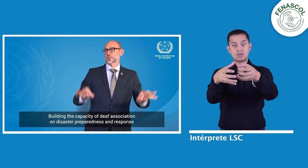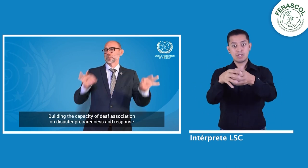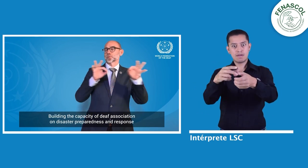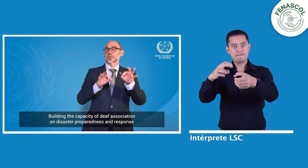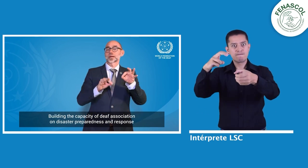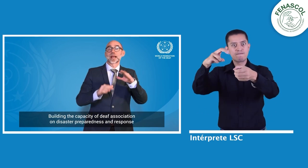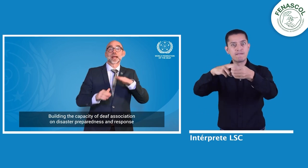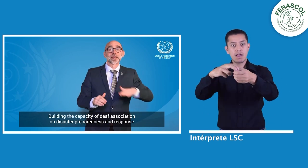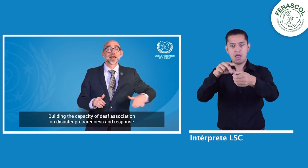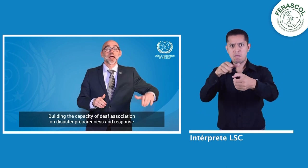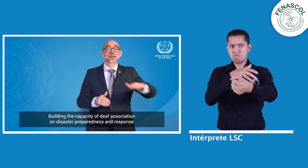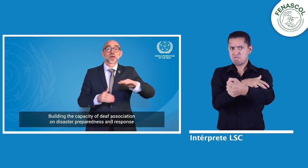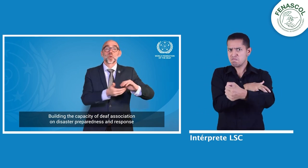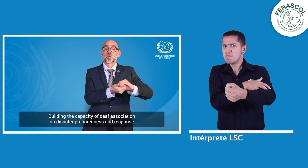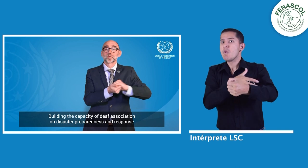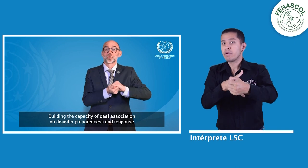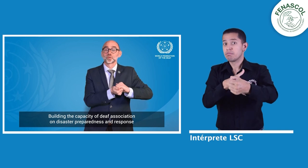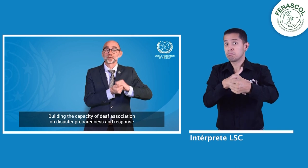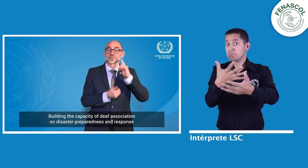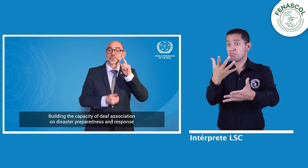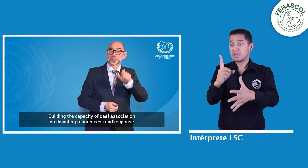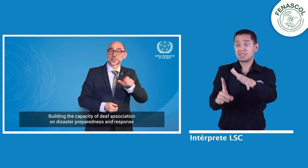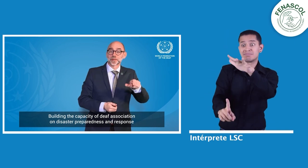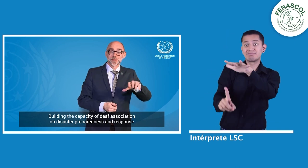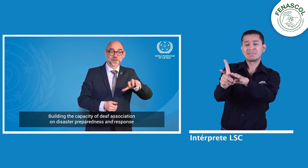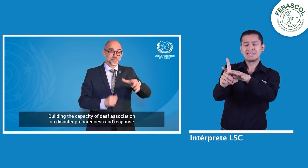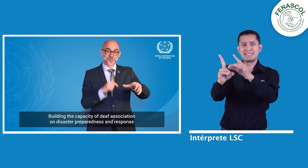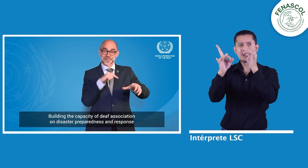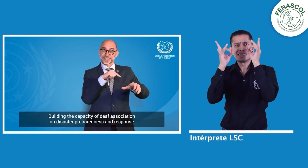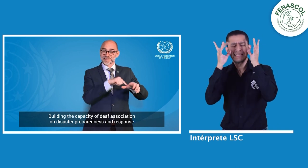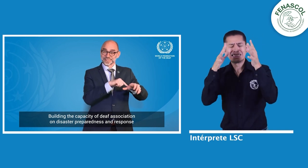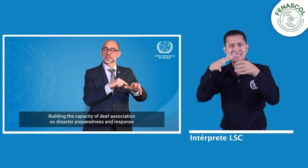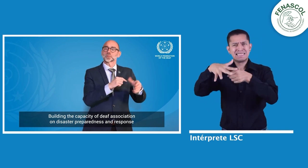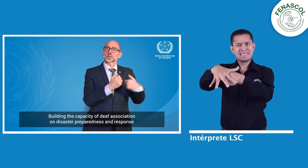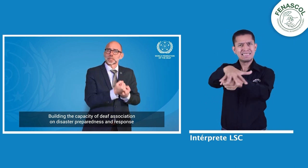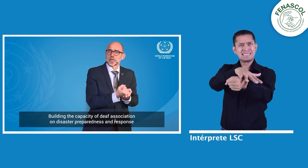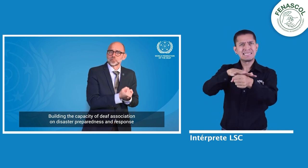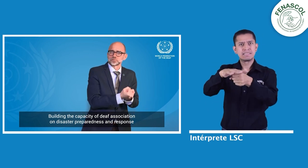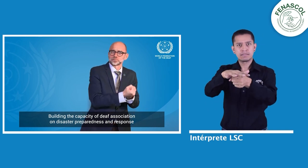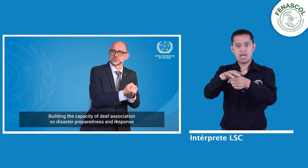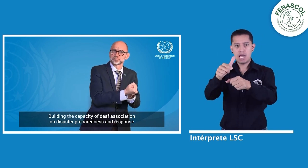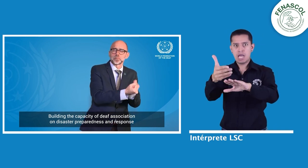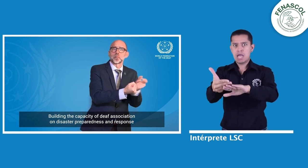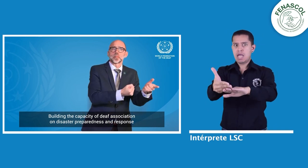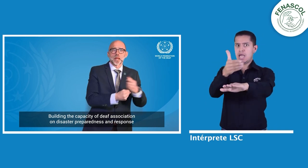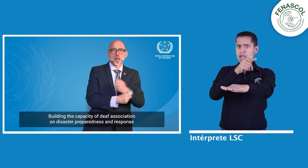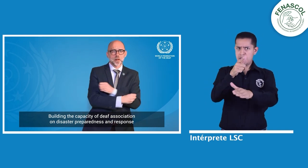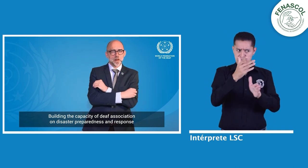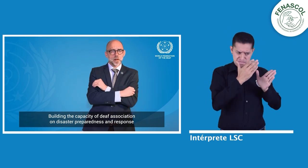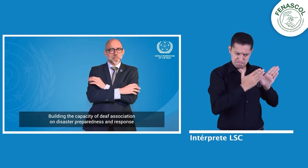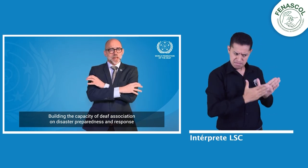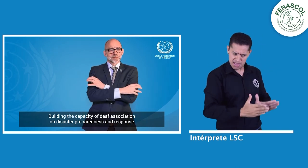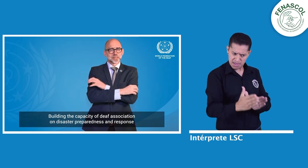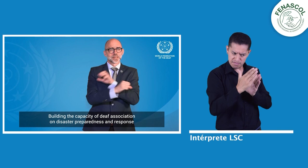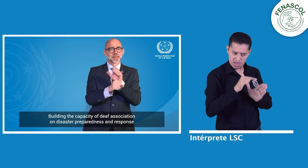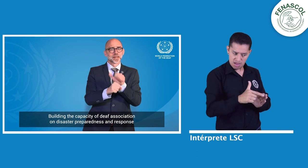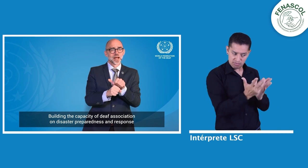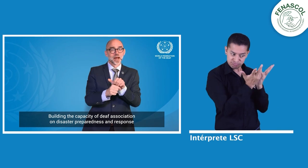fundamental que al interior de cada país en las federaciones y asociaciones exista empoderamiento y así al